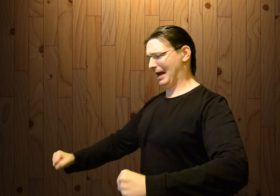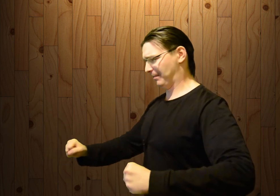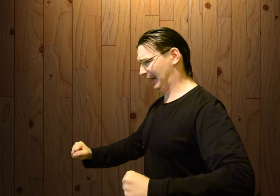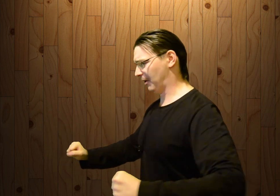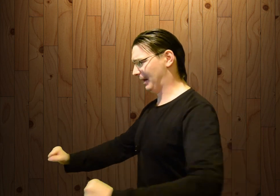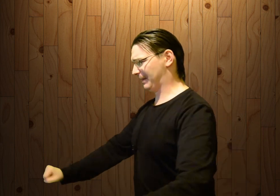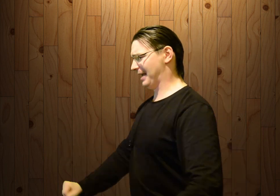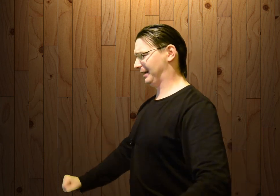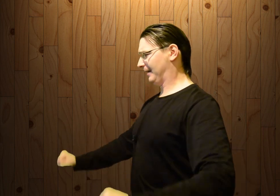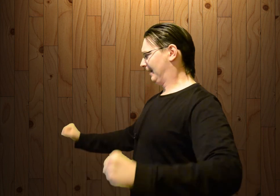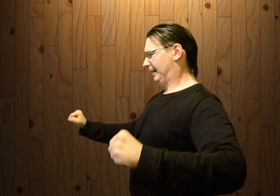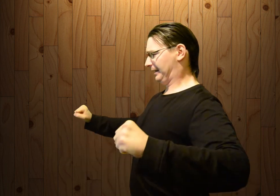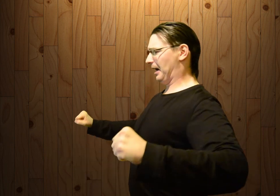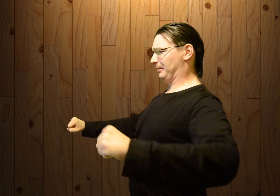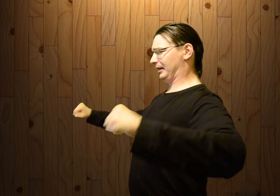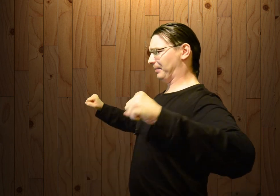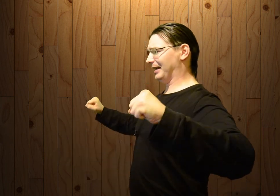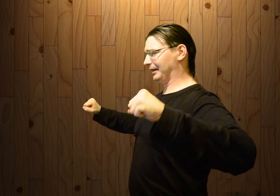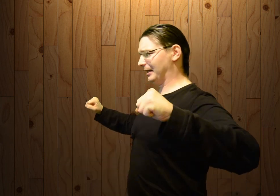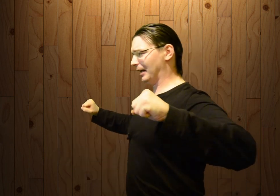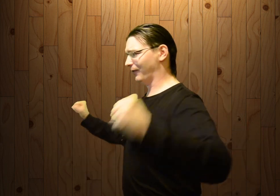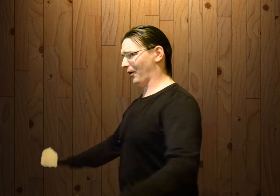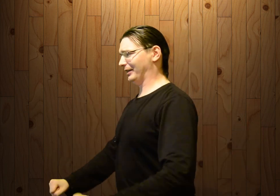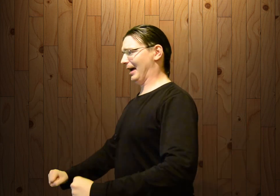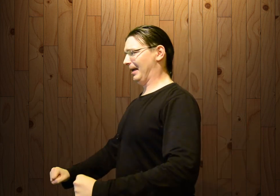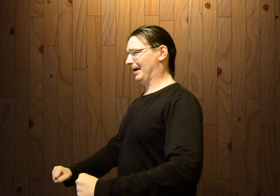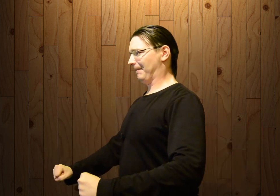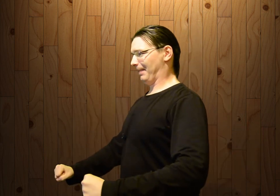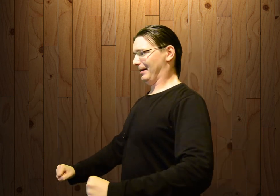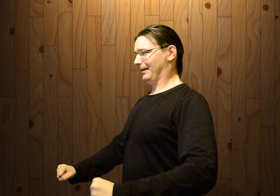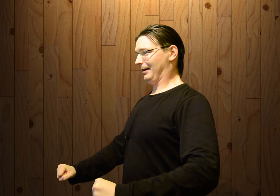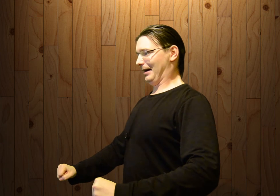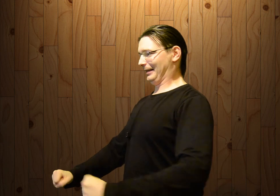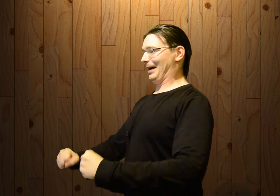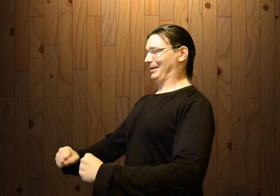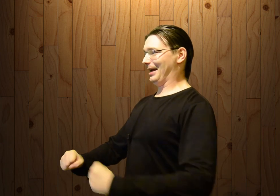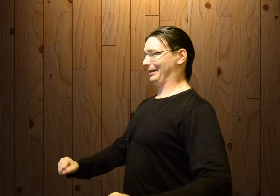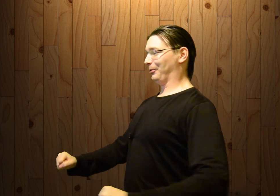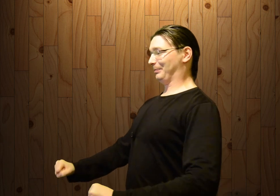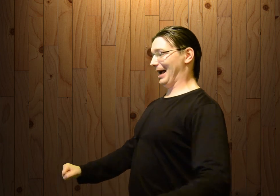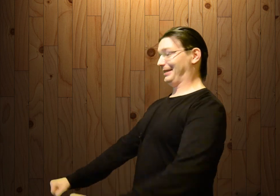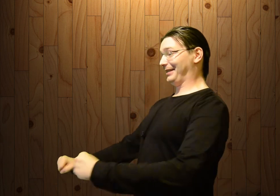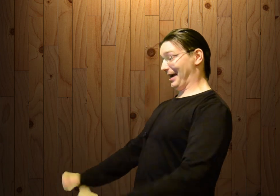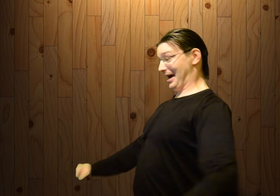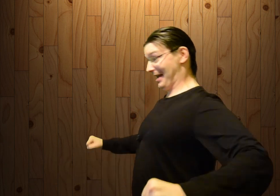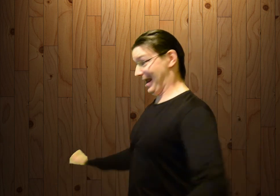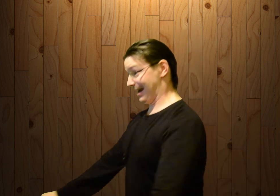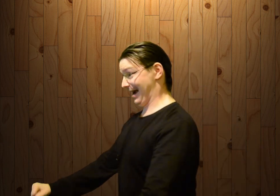блядь, придем на праздник. И скажем, это праздник День Олевода. А, самом деле, это будет праздник День Оленя.